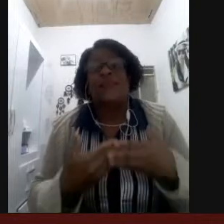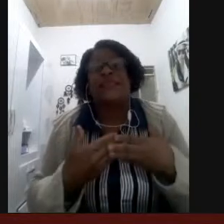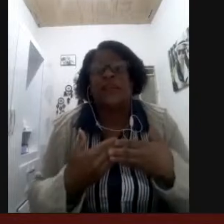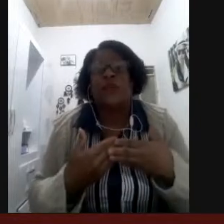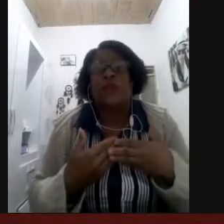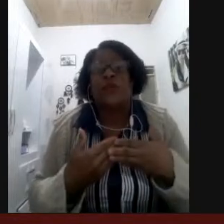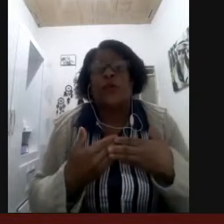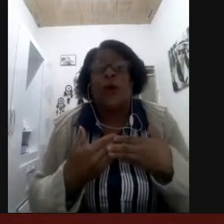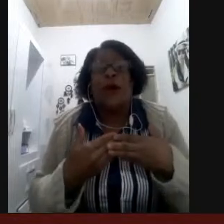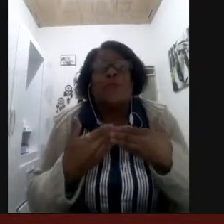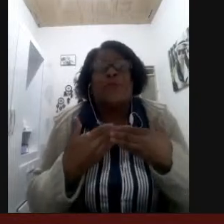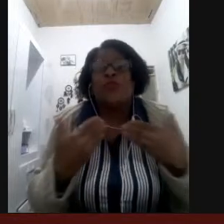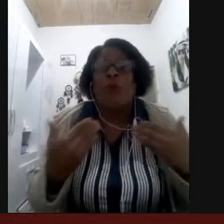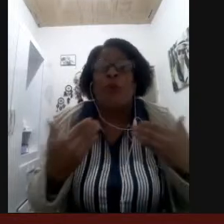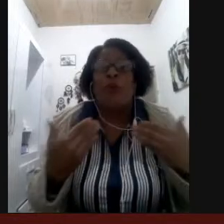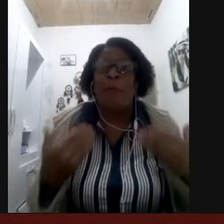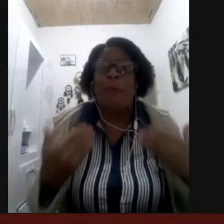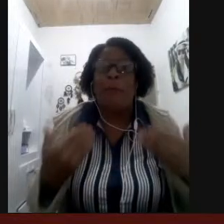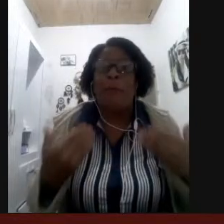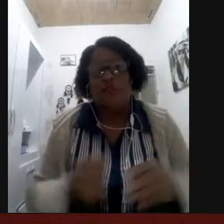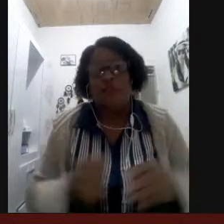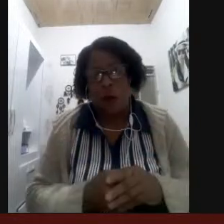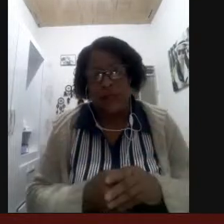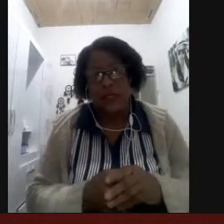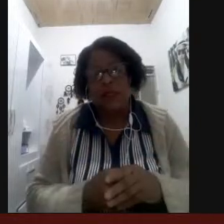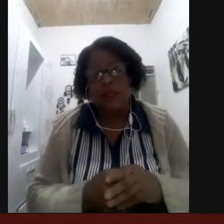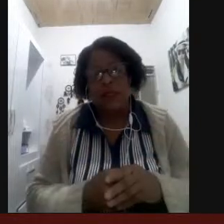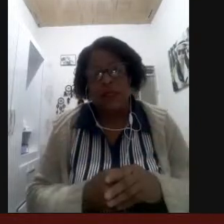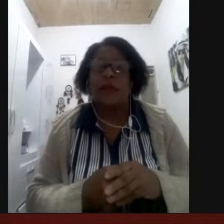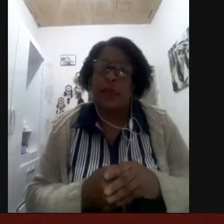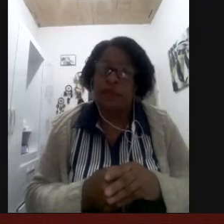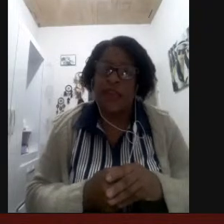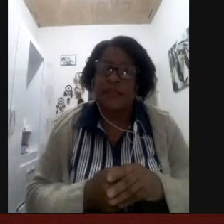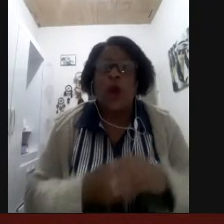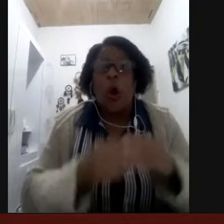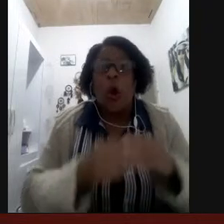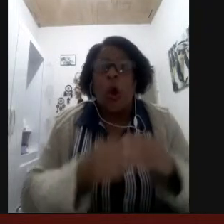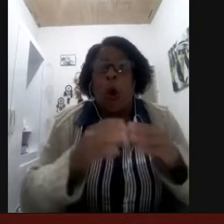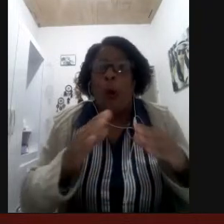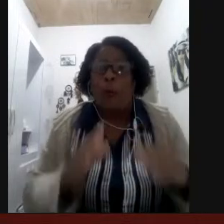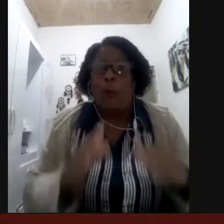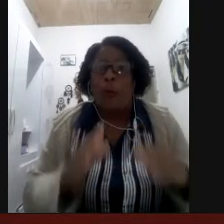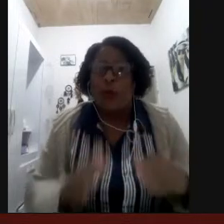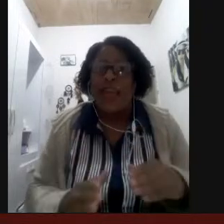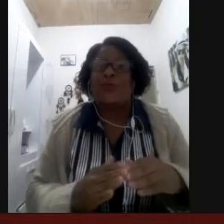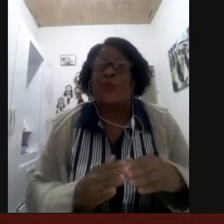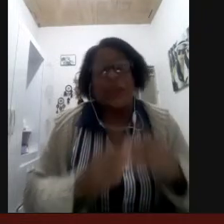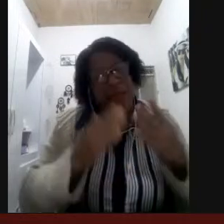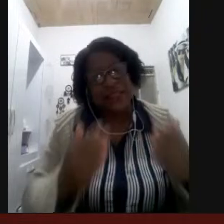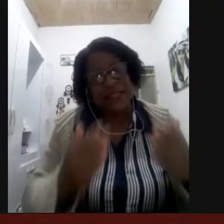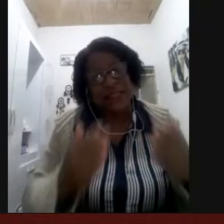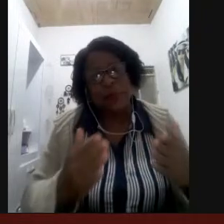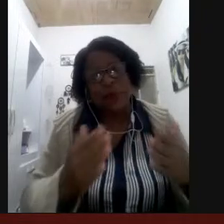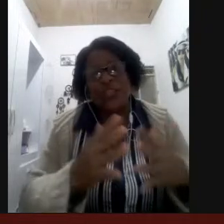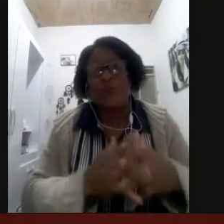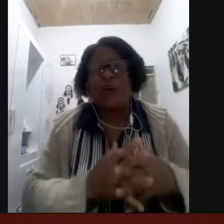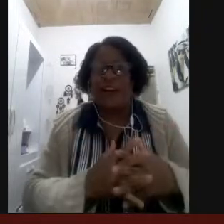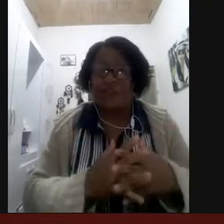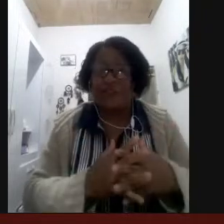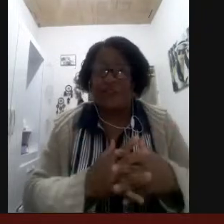sinto eu me sinto mal quando eu vejo algo assim o que eu fiz? um projeto e o que que esse projeto faz?